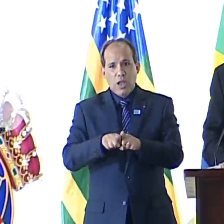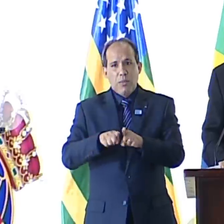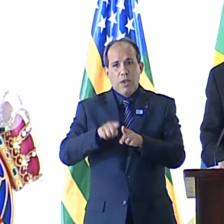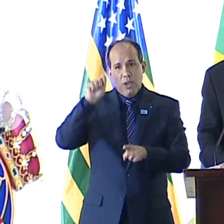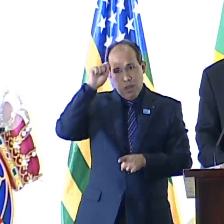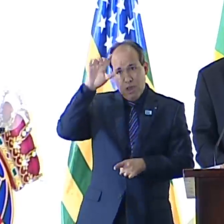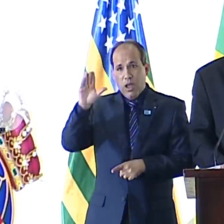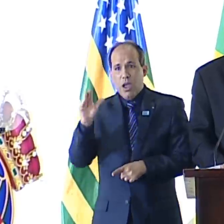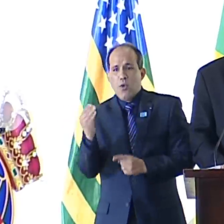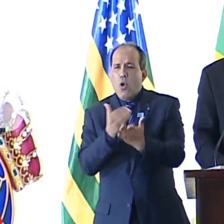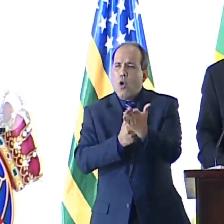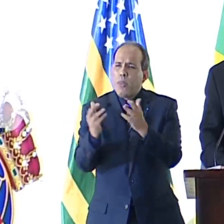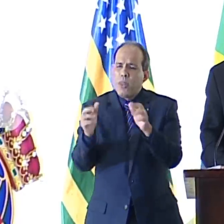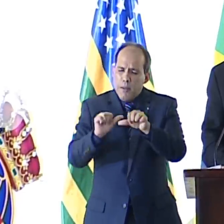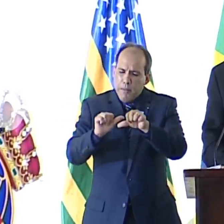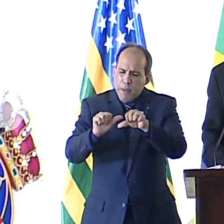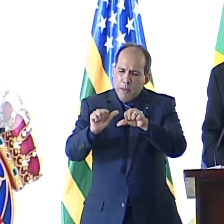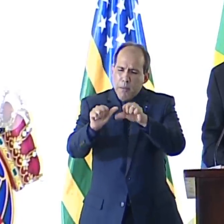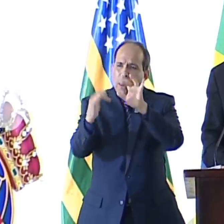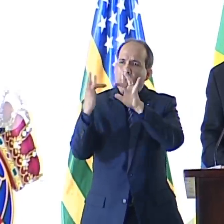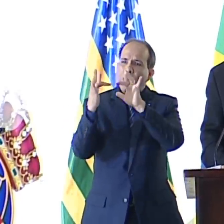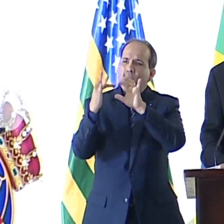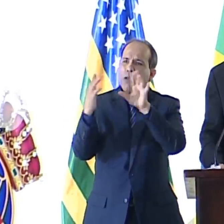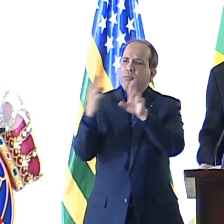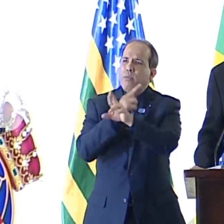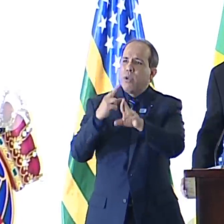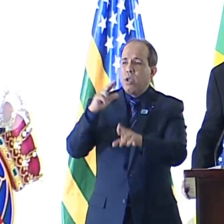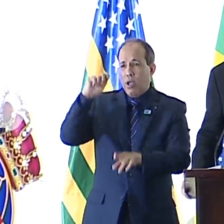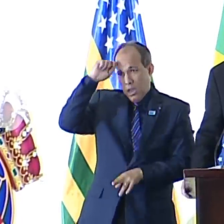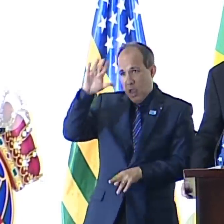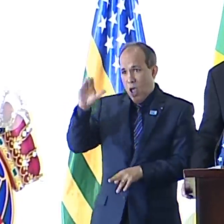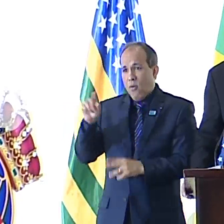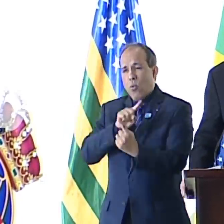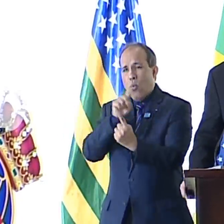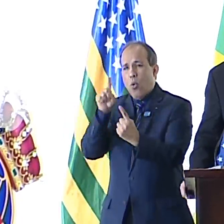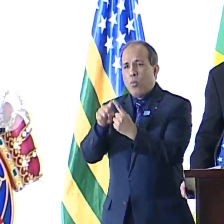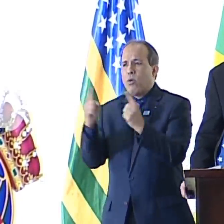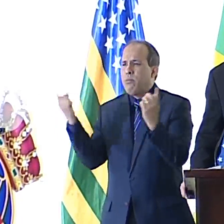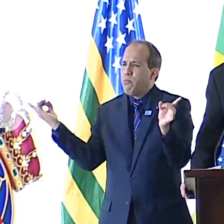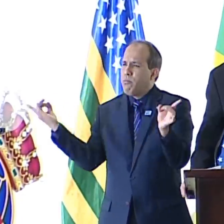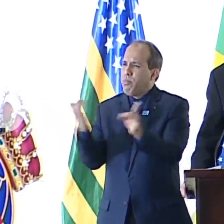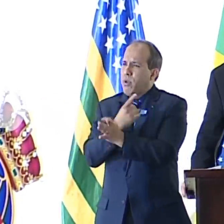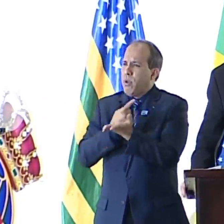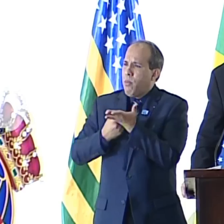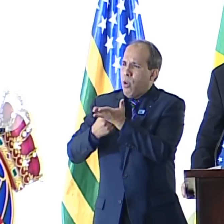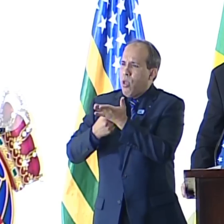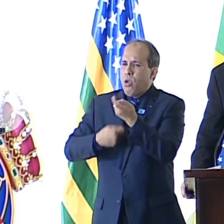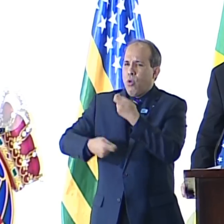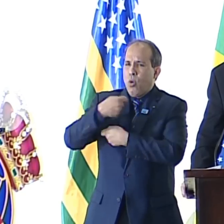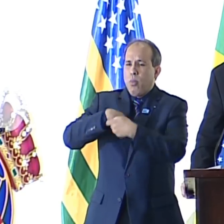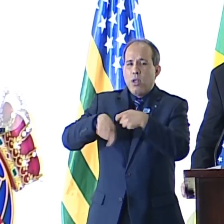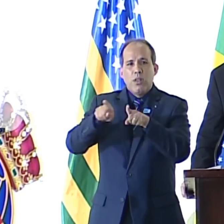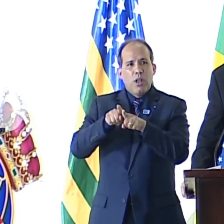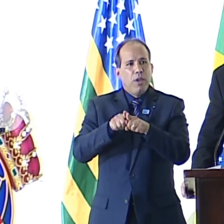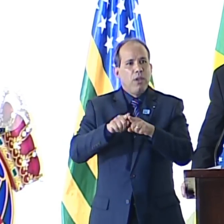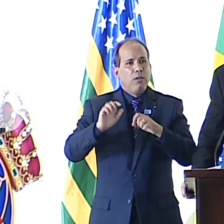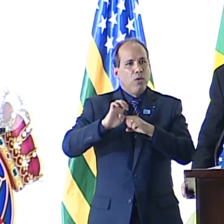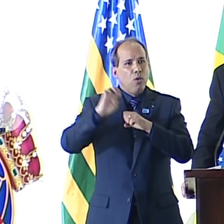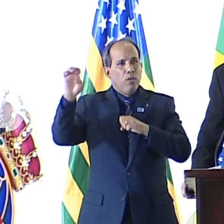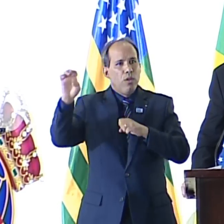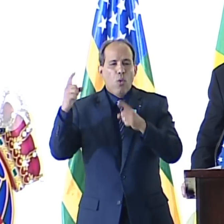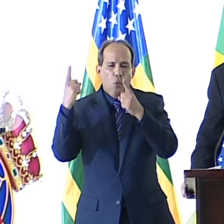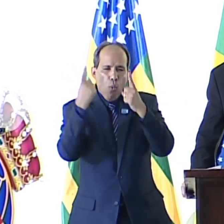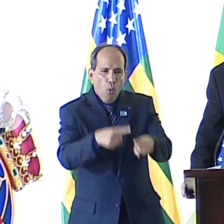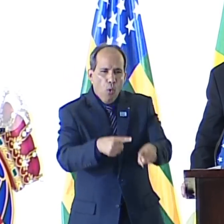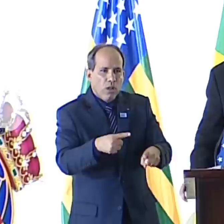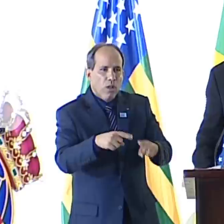Começamos a reconfigurar nossas relações com a África, com base no objetivo de ter acordos de livre comércio e cooperação, também no combate ao crime